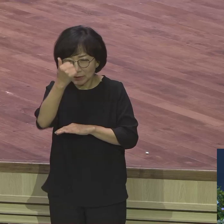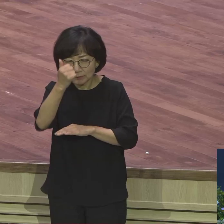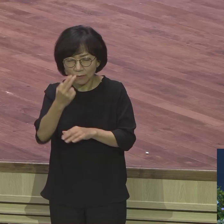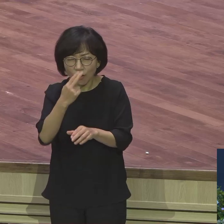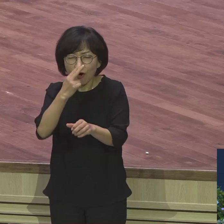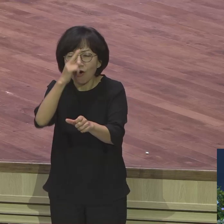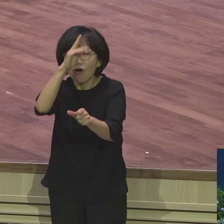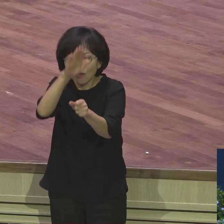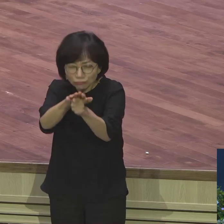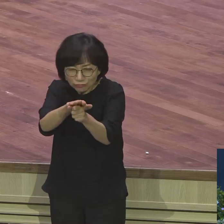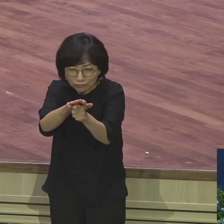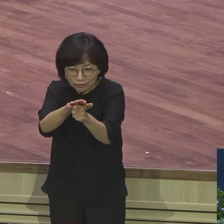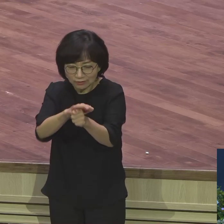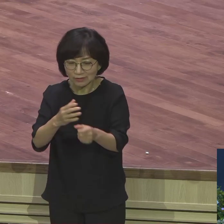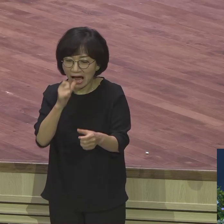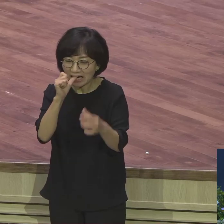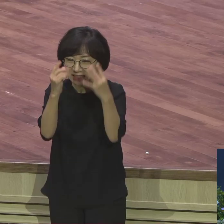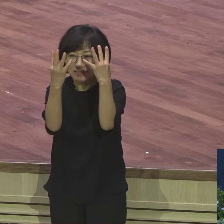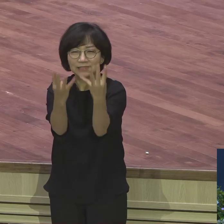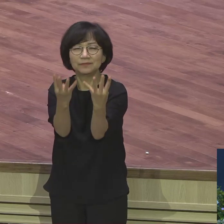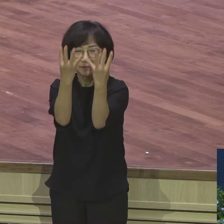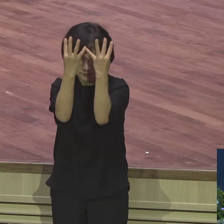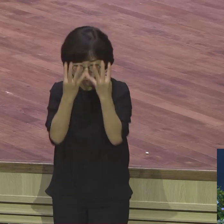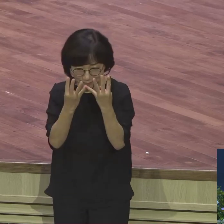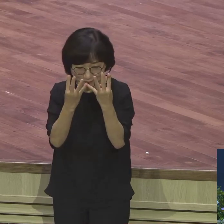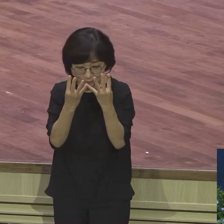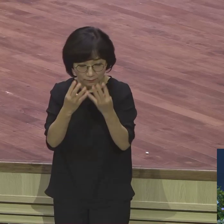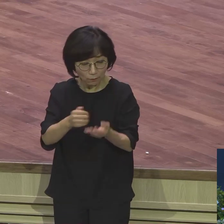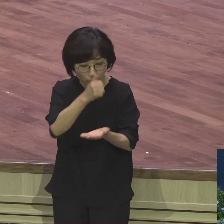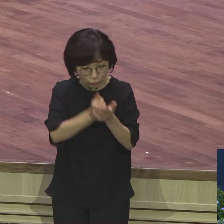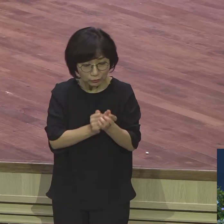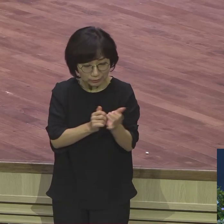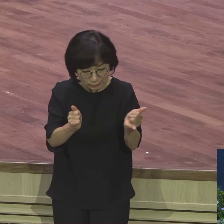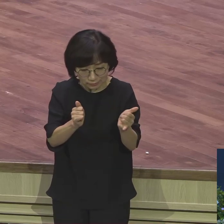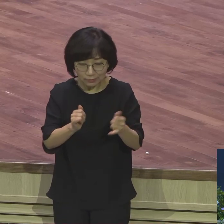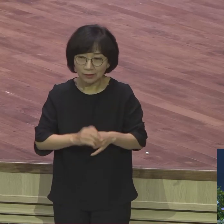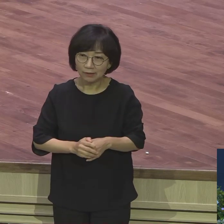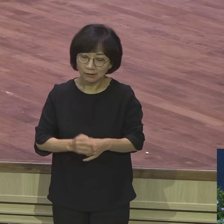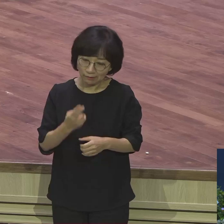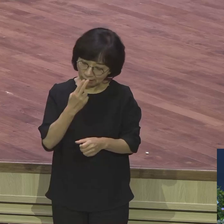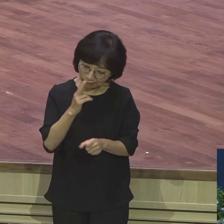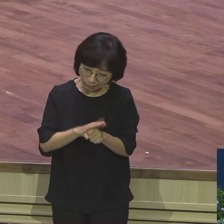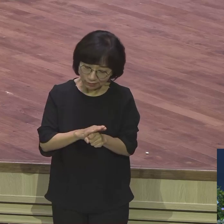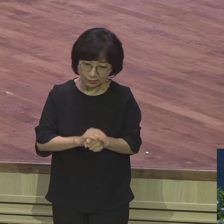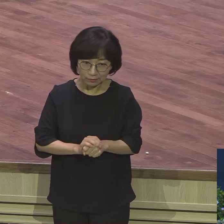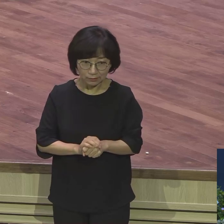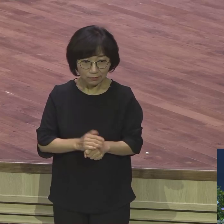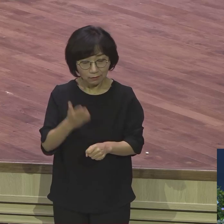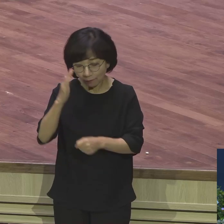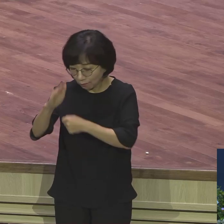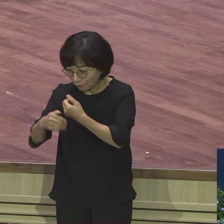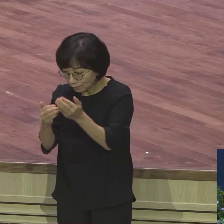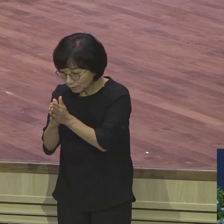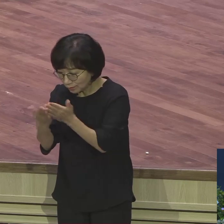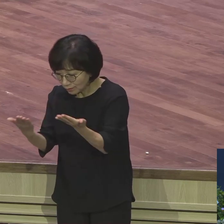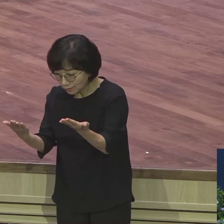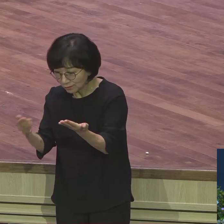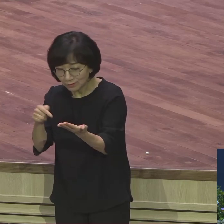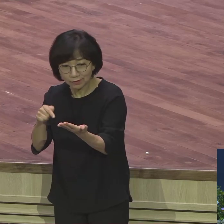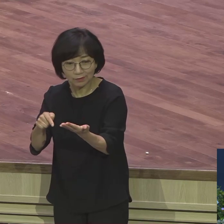갑니다. 감옥에. 감옥에 가서 제수의 신분으로 되었는데 성경은 뭐라고 말하냐? 범사의